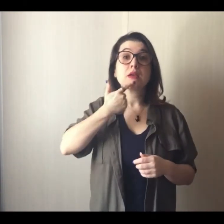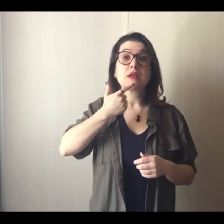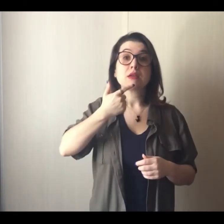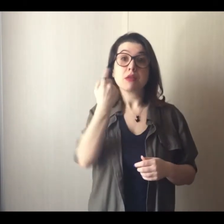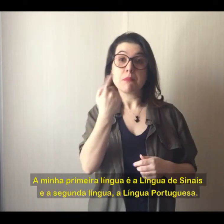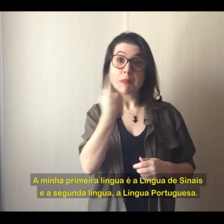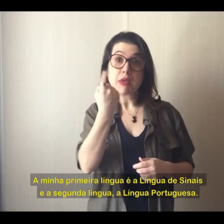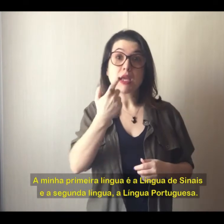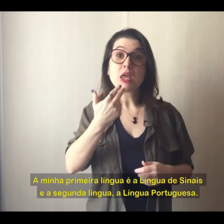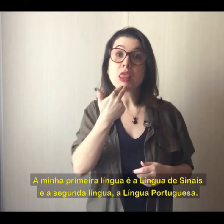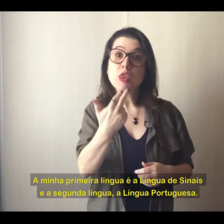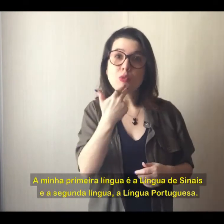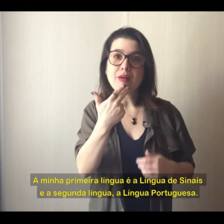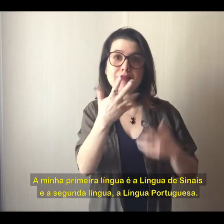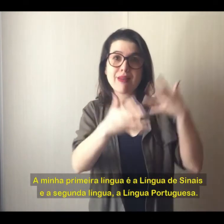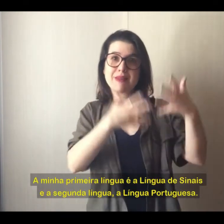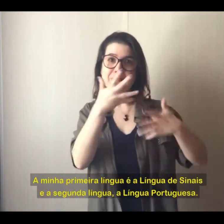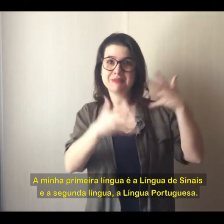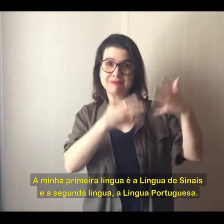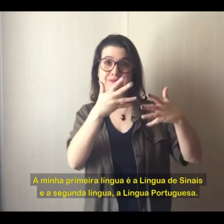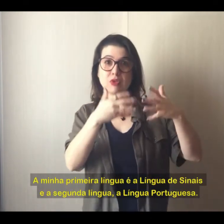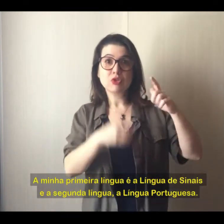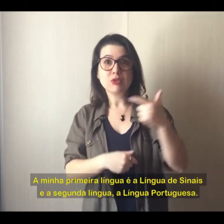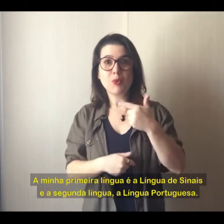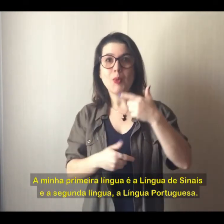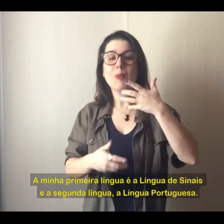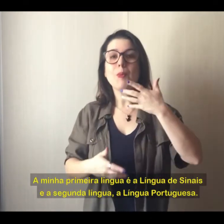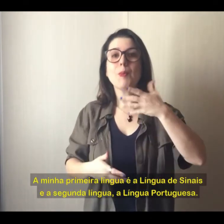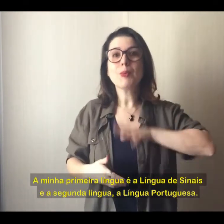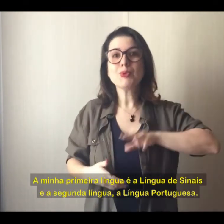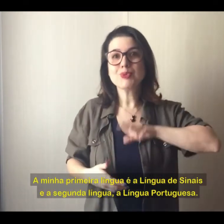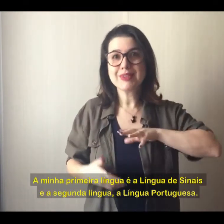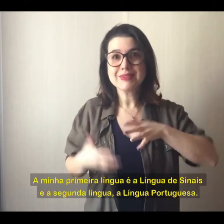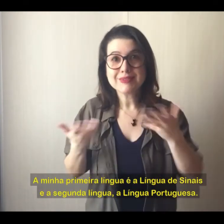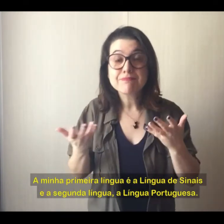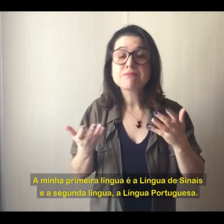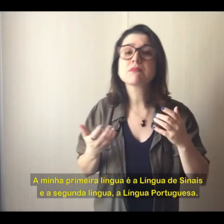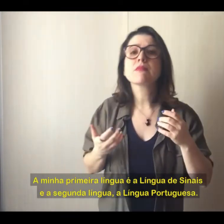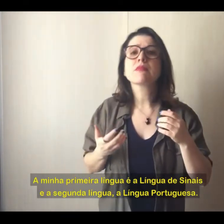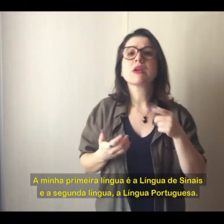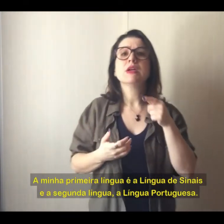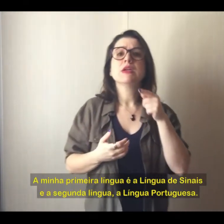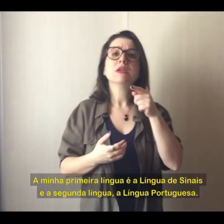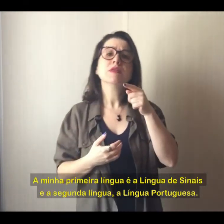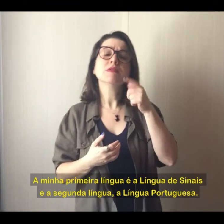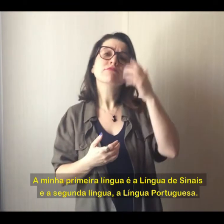A minha primeira língua é a língua de sinais e a segunda língua a língua portuguesa.